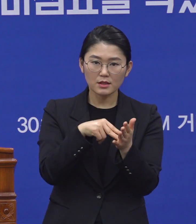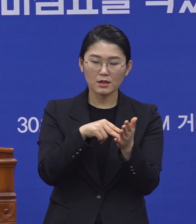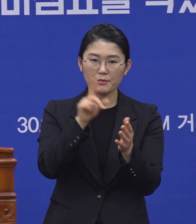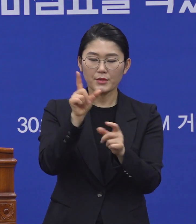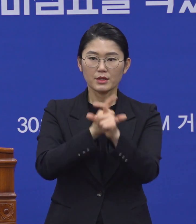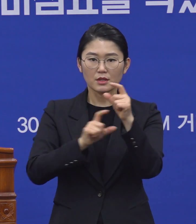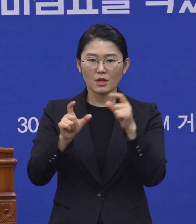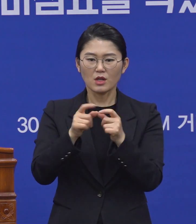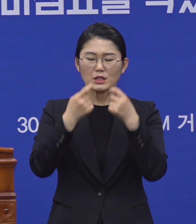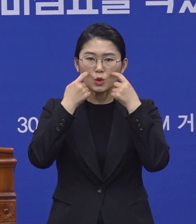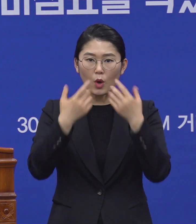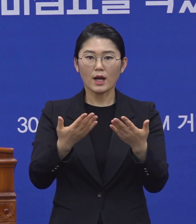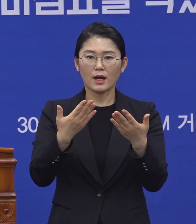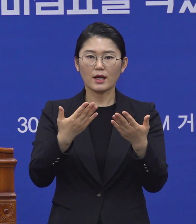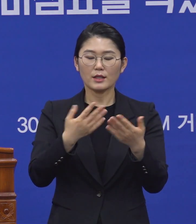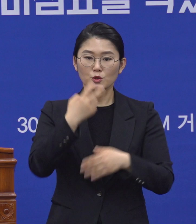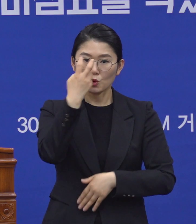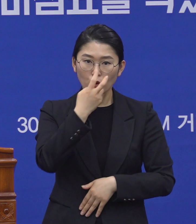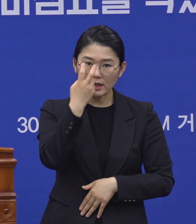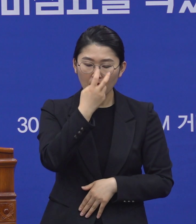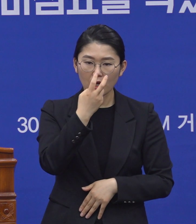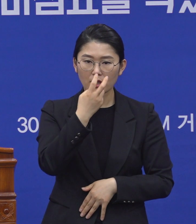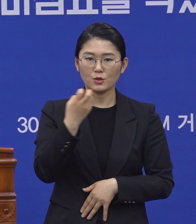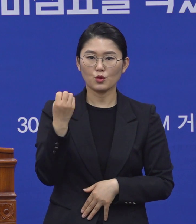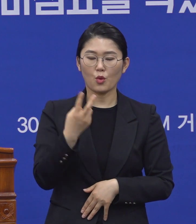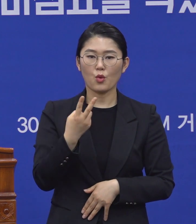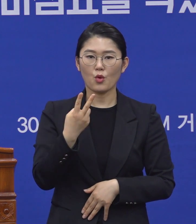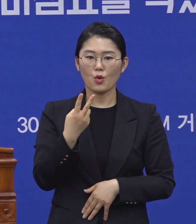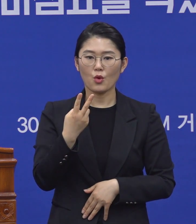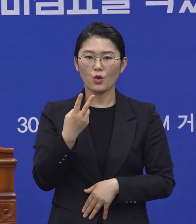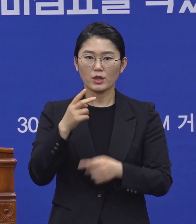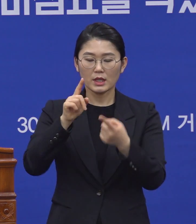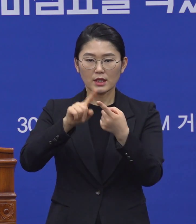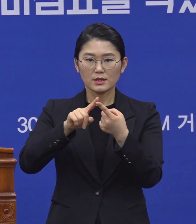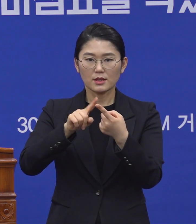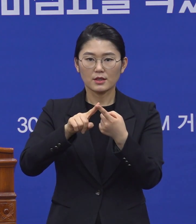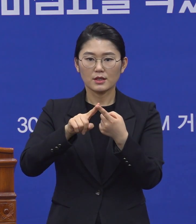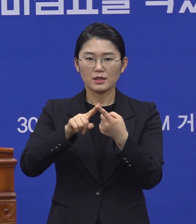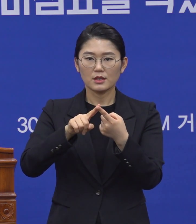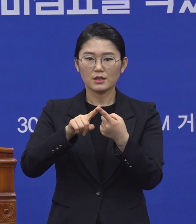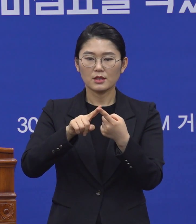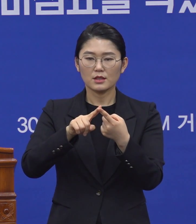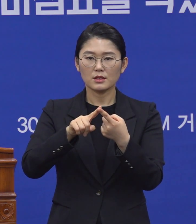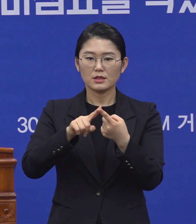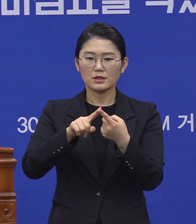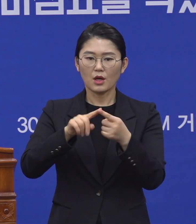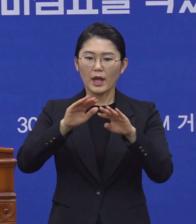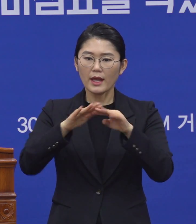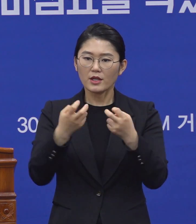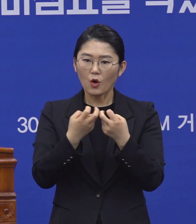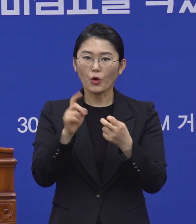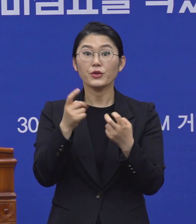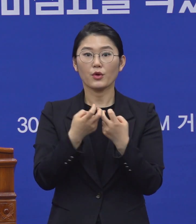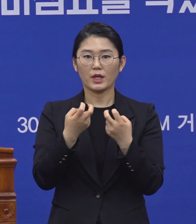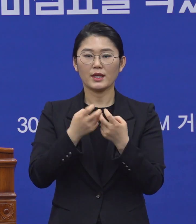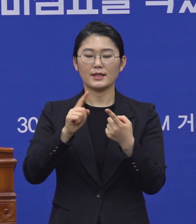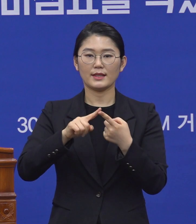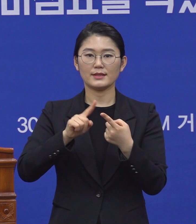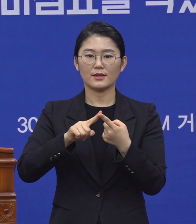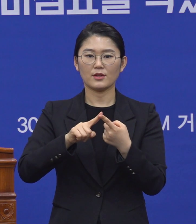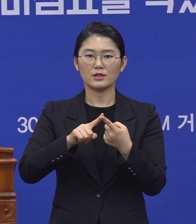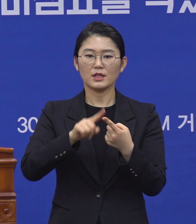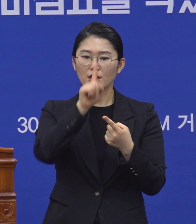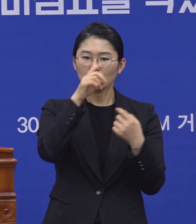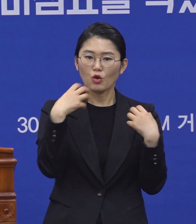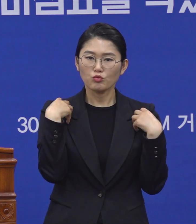대해서 정확한 조사와 그리고 이 부분들에 대한 대책 부분들을 어떻게 해갈 것인가를 이건